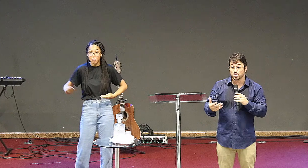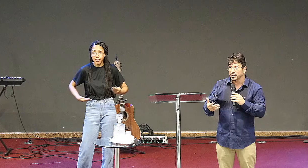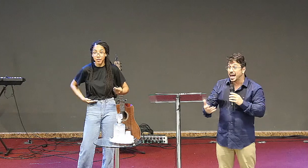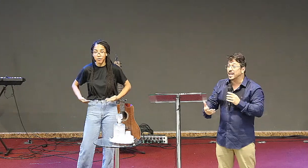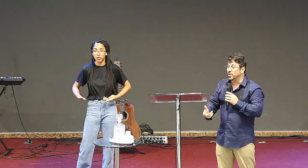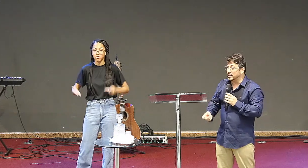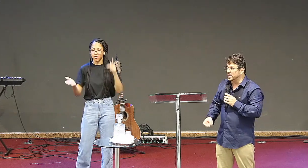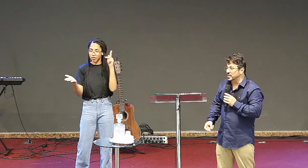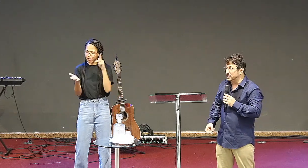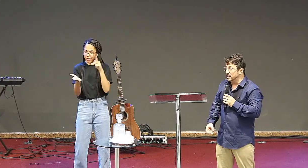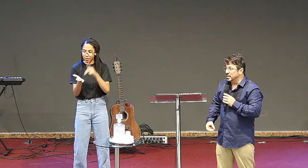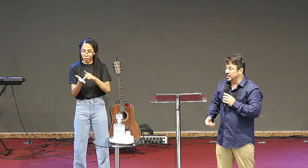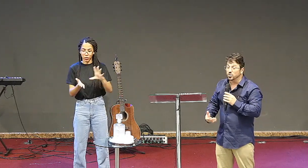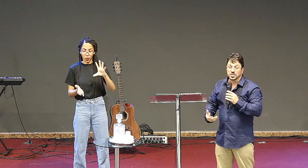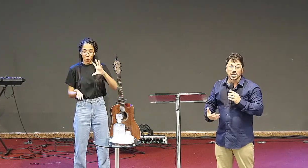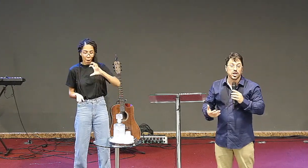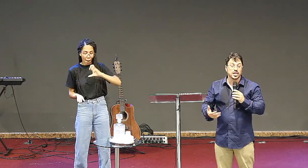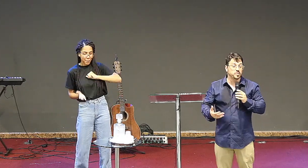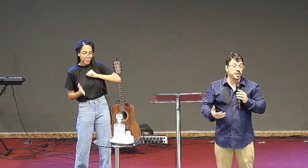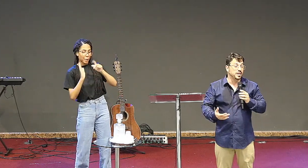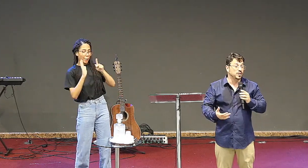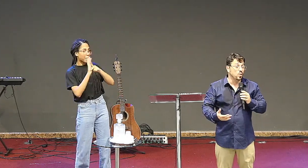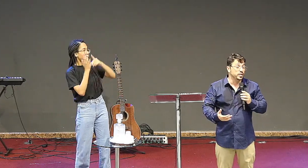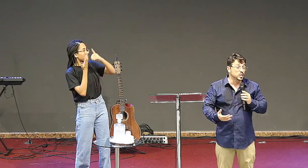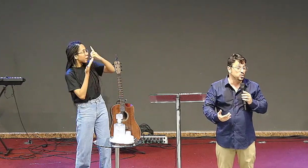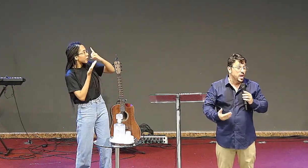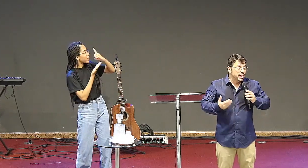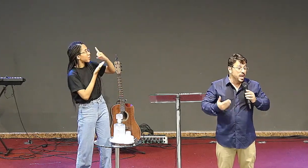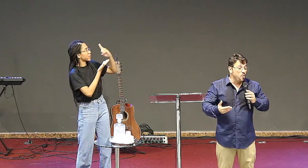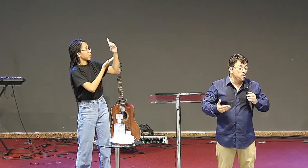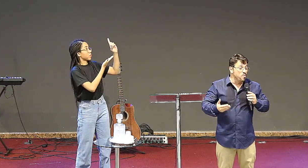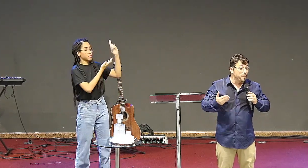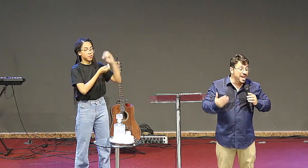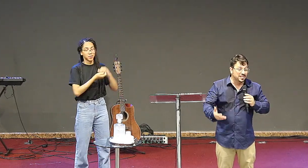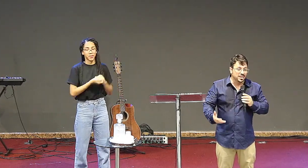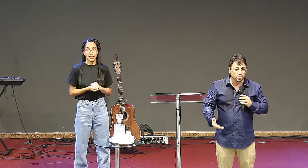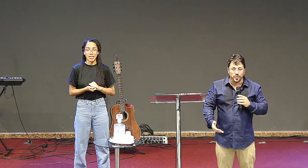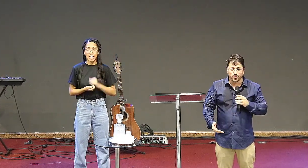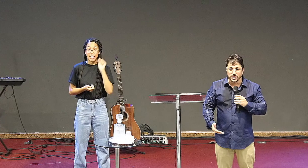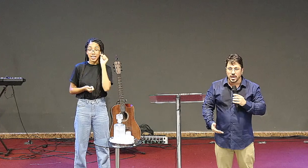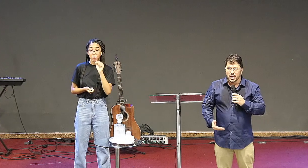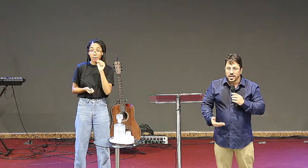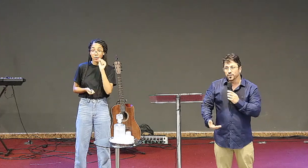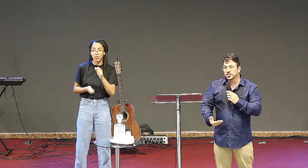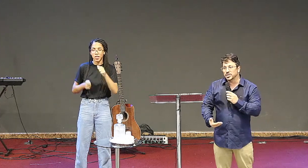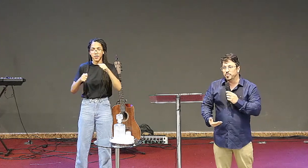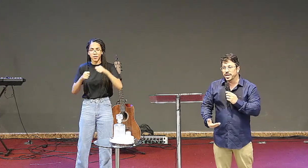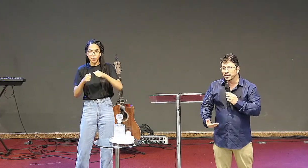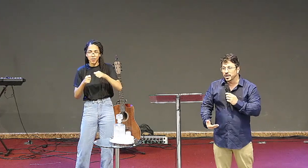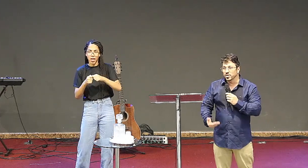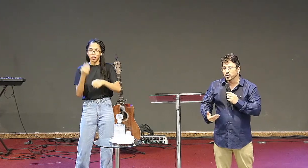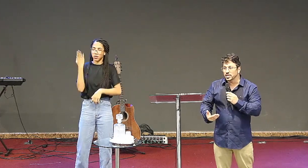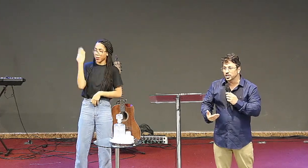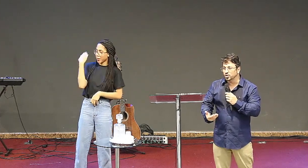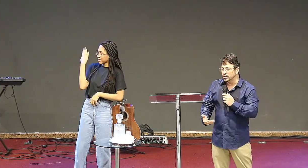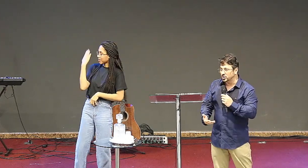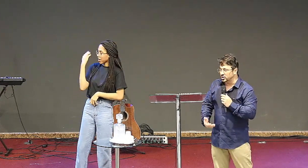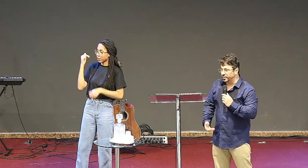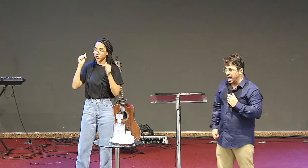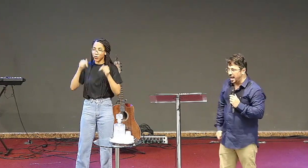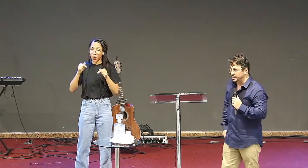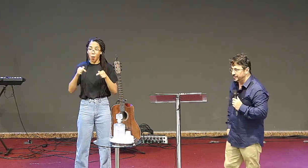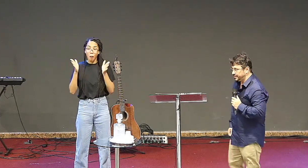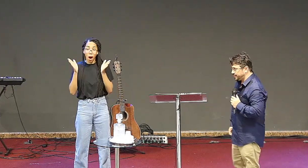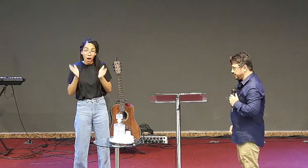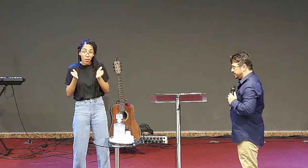apaixonado a Ele que você já experimentou isso em algum momento da sua vida e você perdeu e você deixou isso